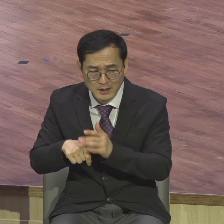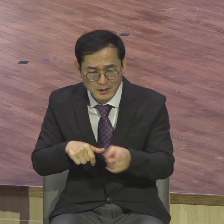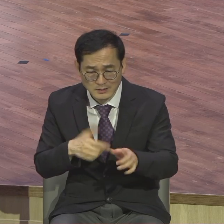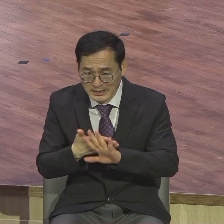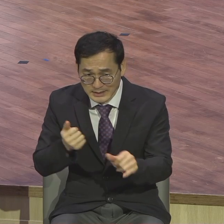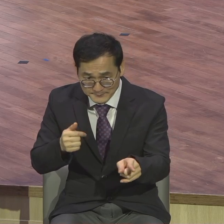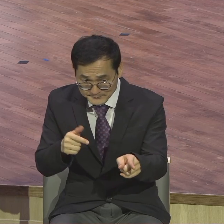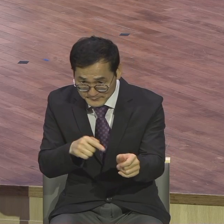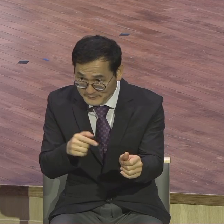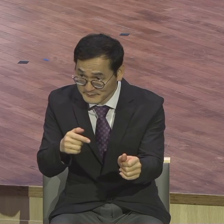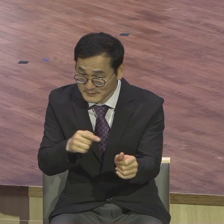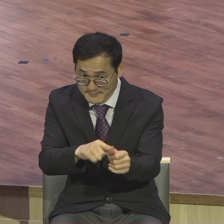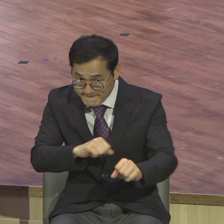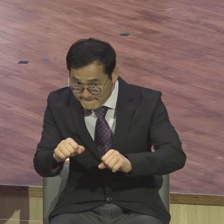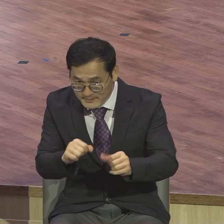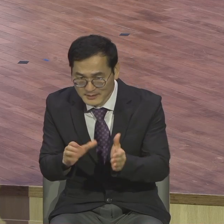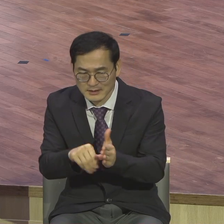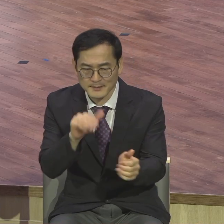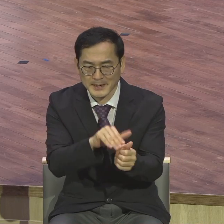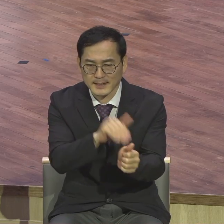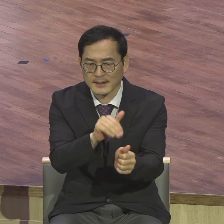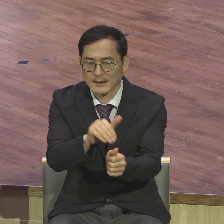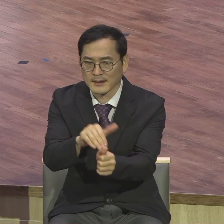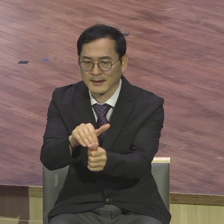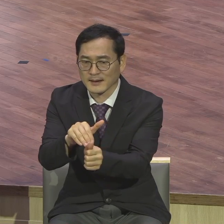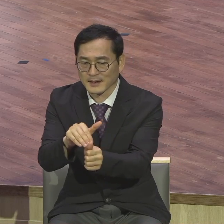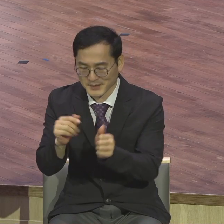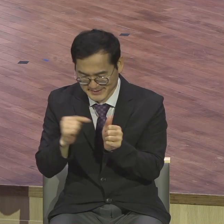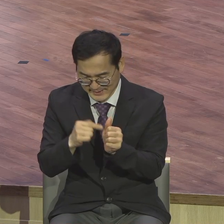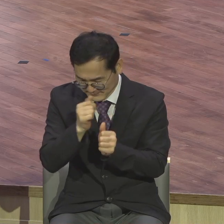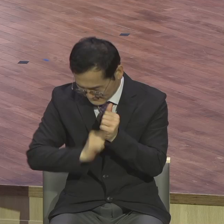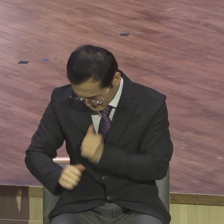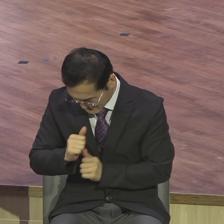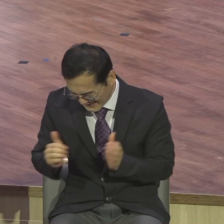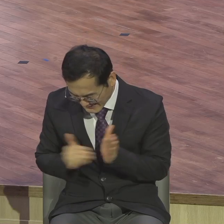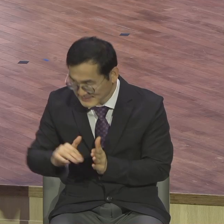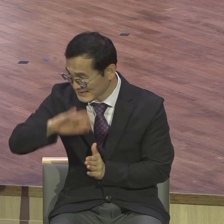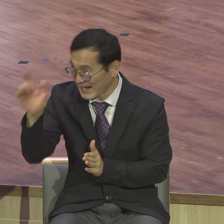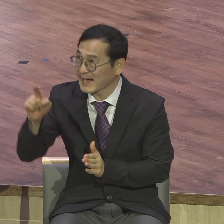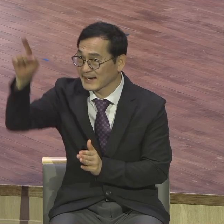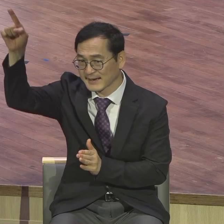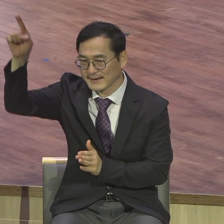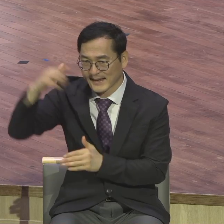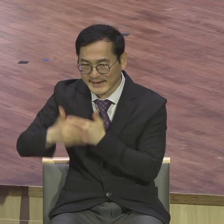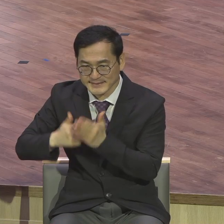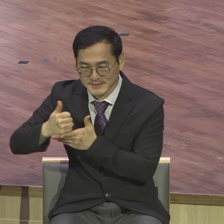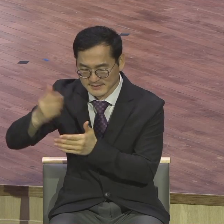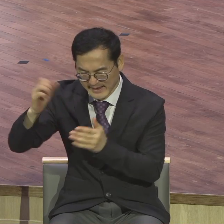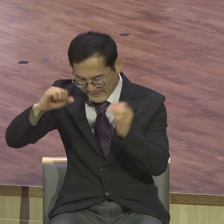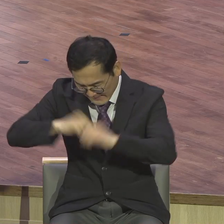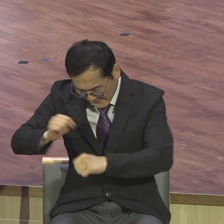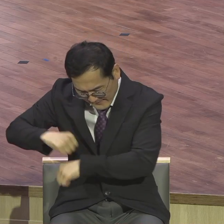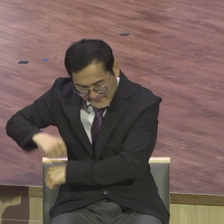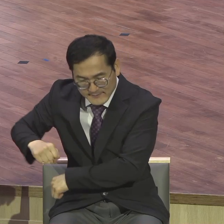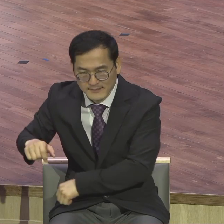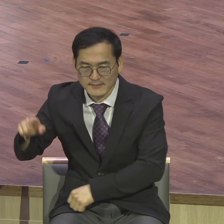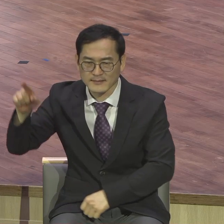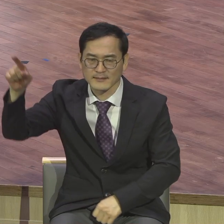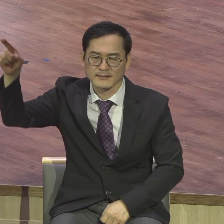후대까지 망해요 저는 모테로 신앙상 그걸 교회 안 했으면 봤어요 직분이 축복인